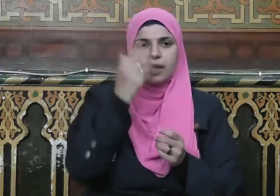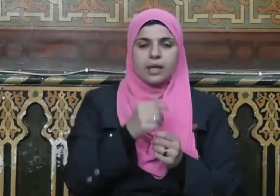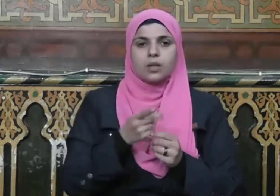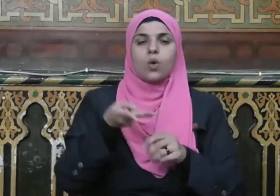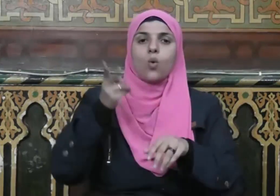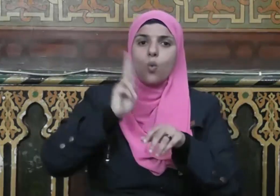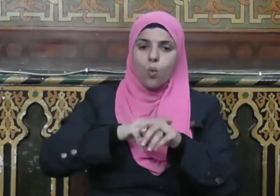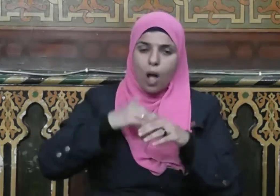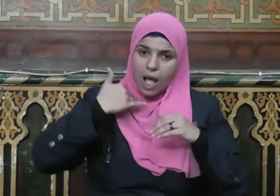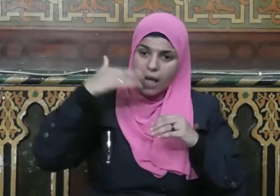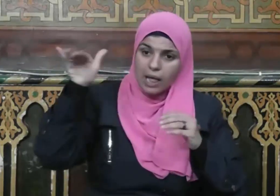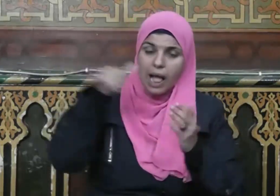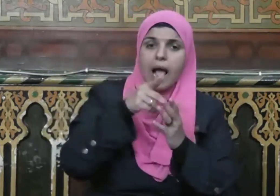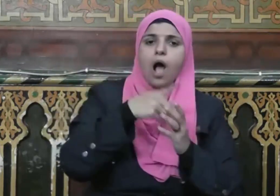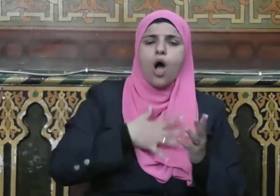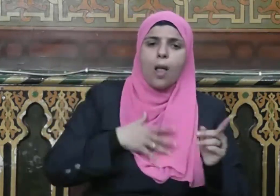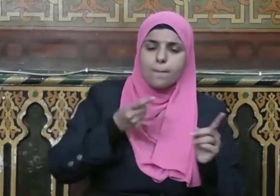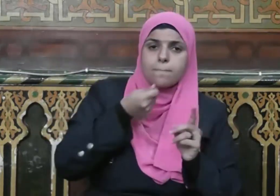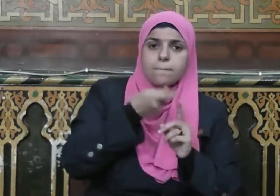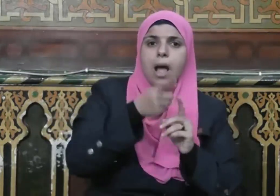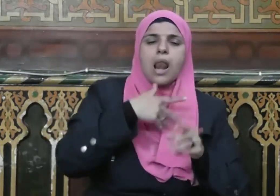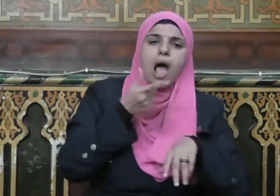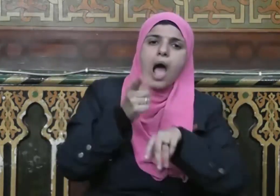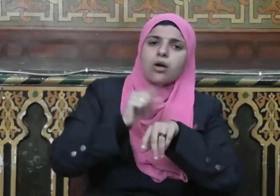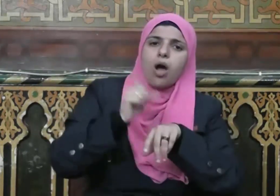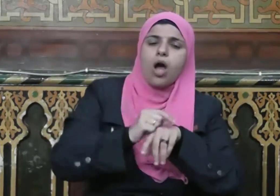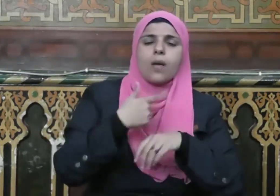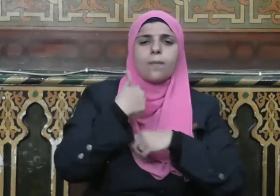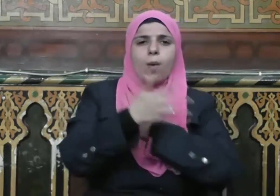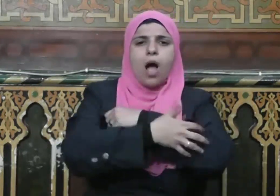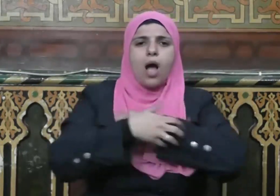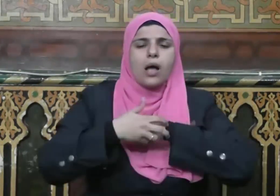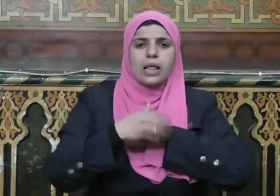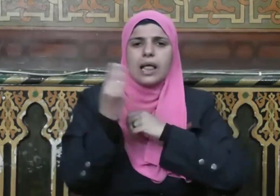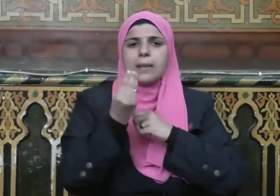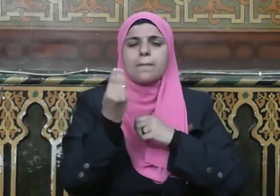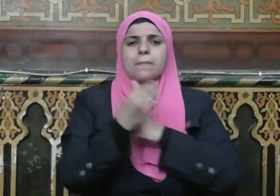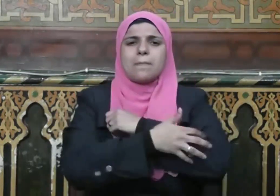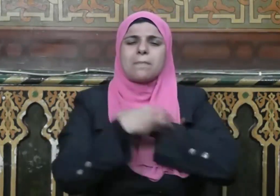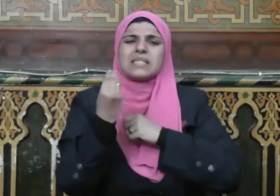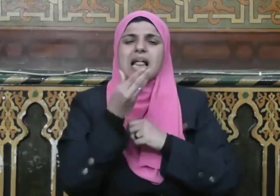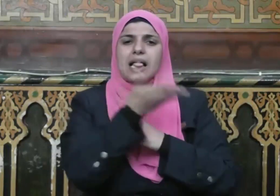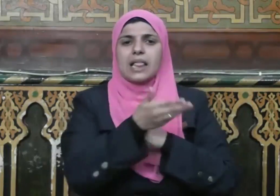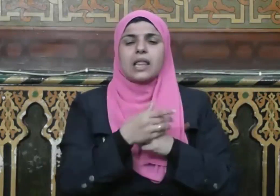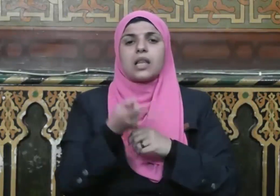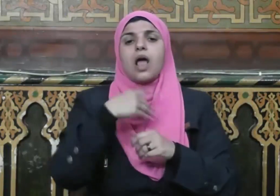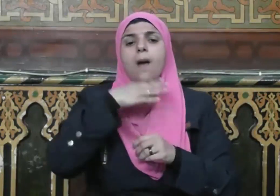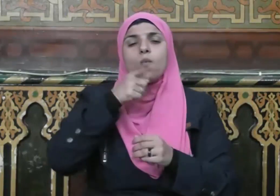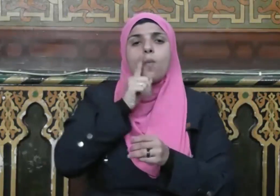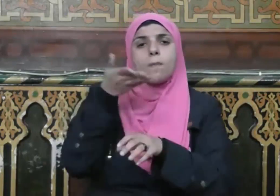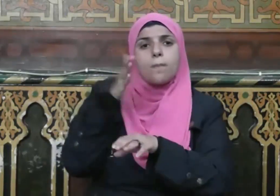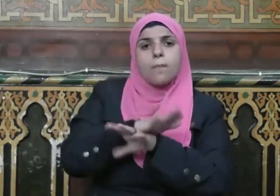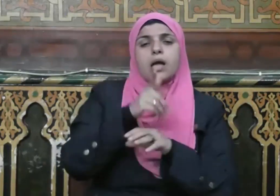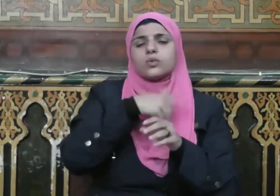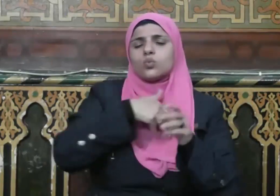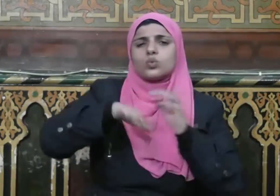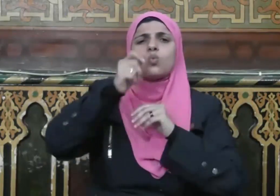المال على حبه ذو القربى واليتامى والمساكين وبن السبيل والسائلين وفي